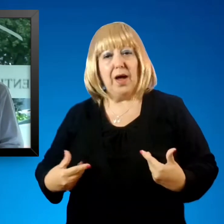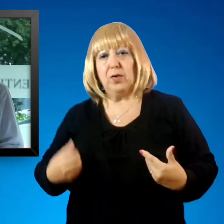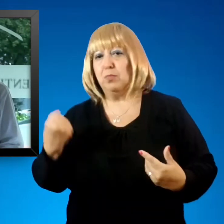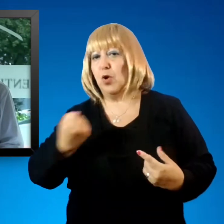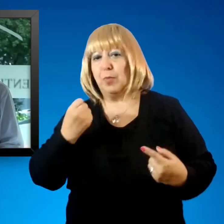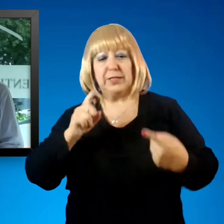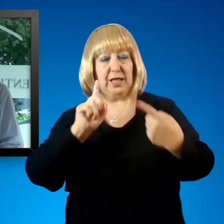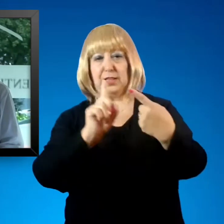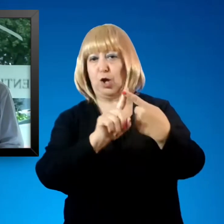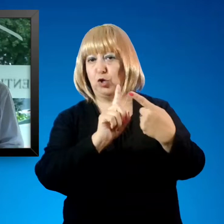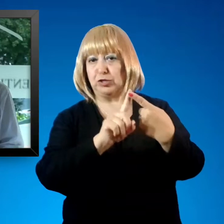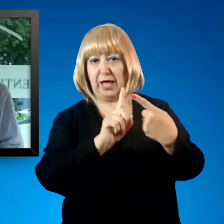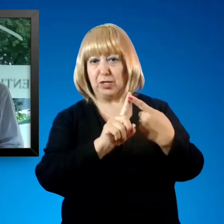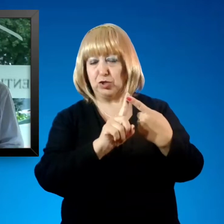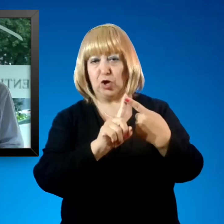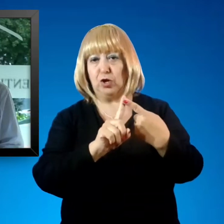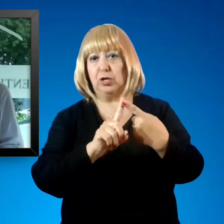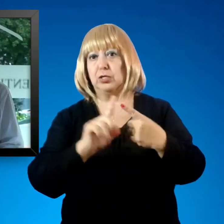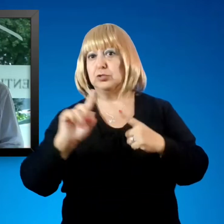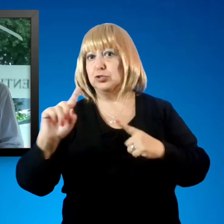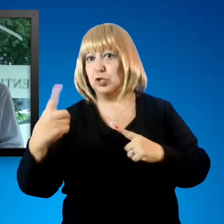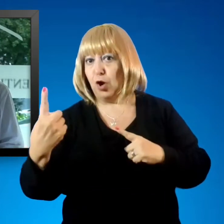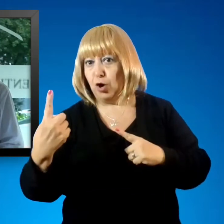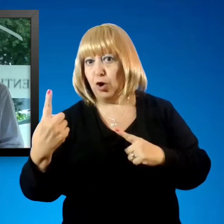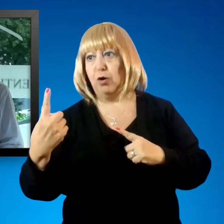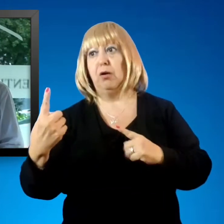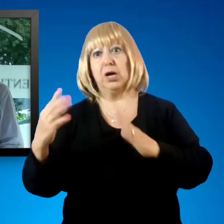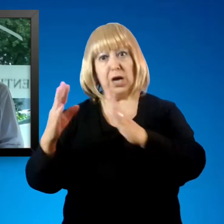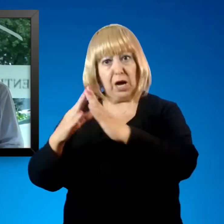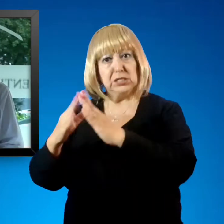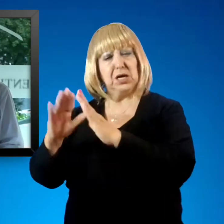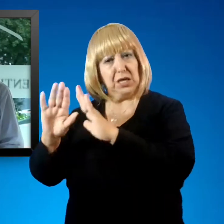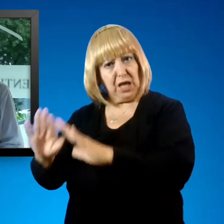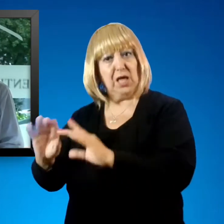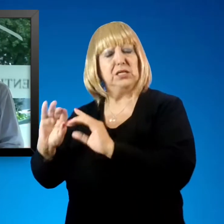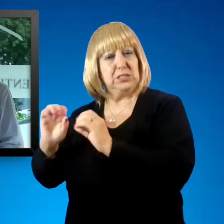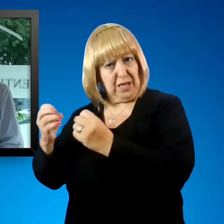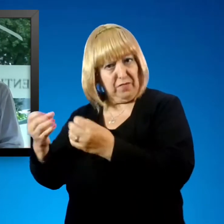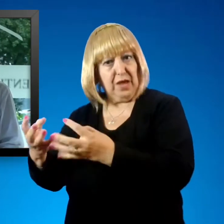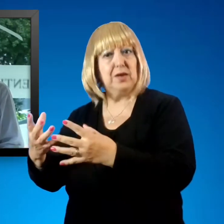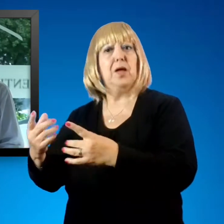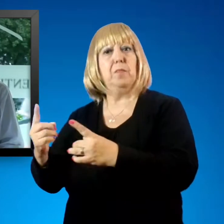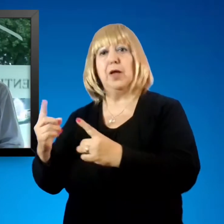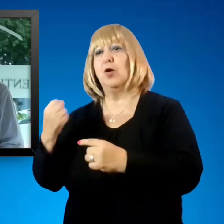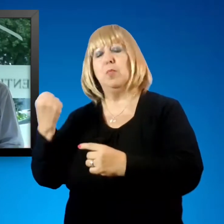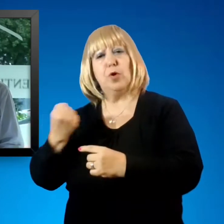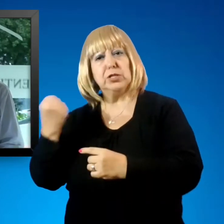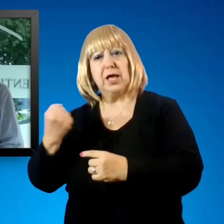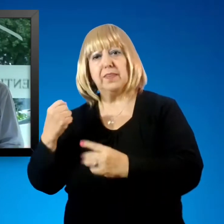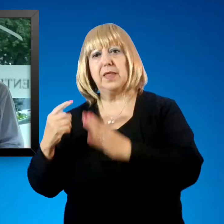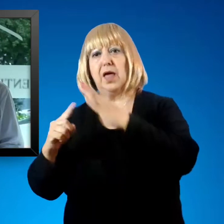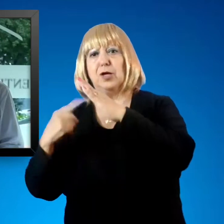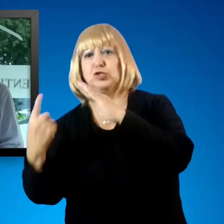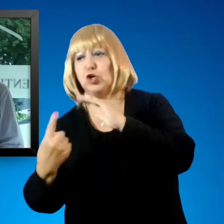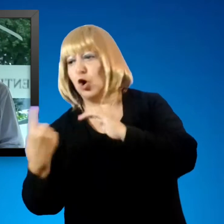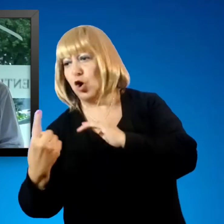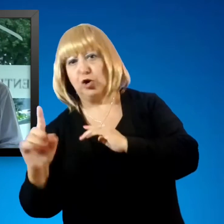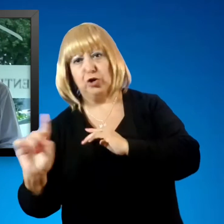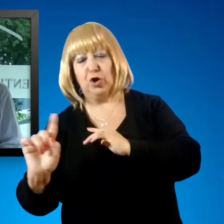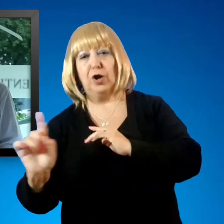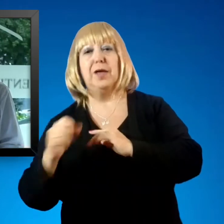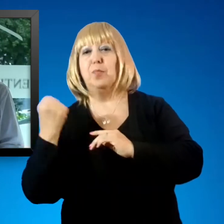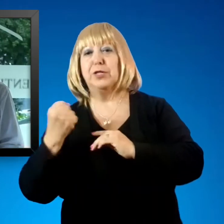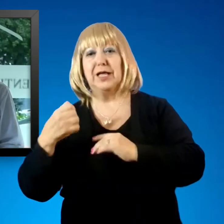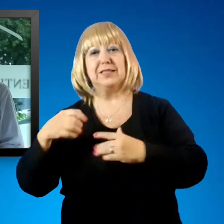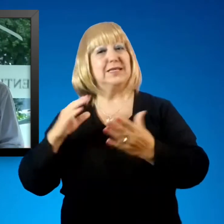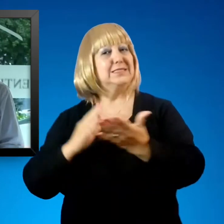estar comunicados y esto es importante que no nos aislemos aún en nuestra casa, si estamos en nuestras casas, no nos aislemos y estemos en